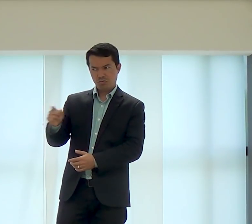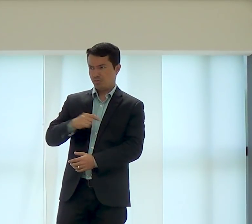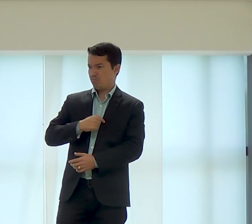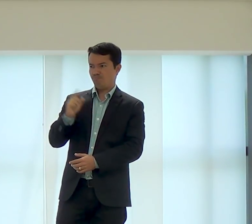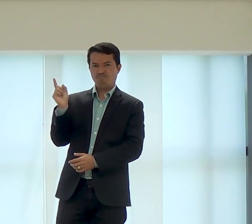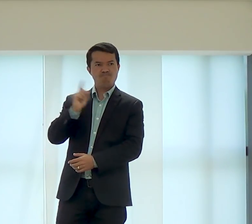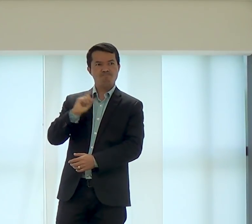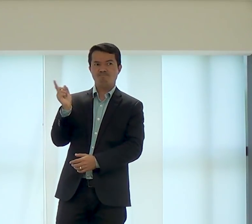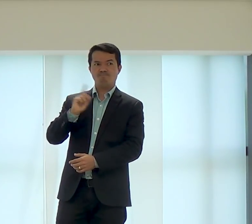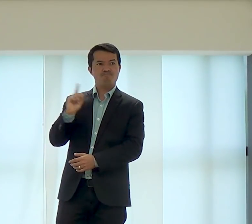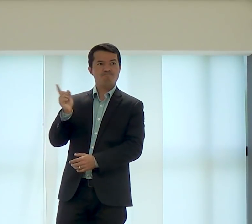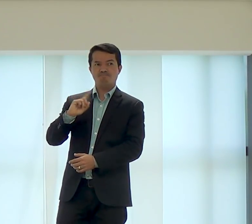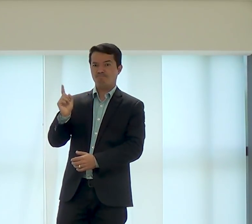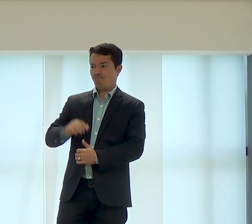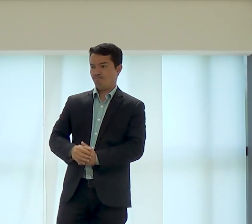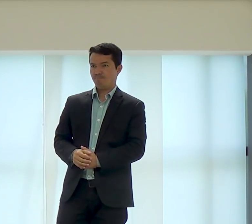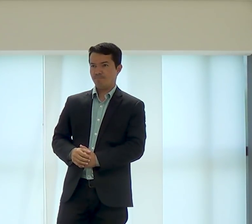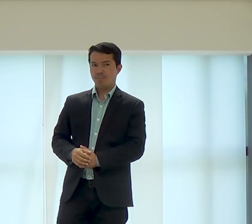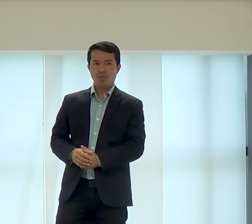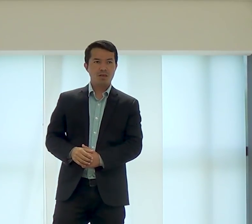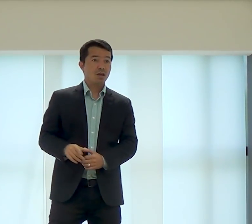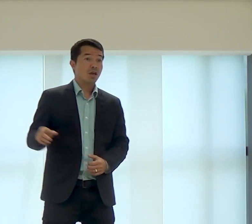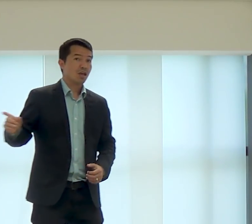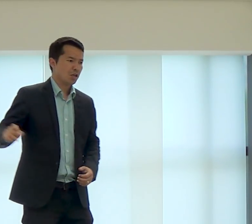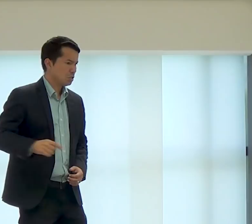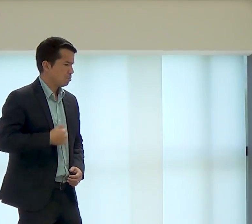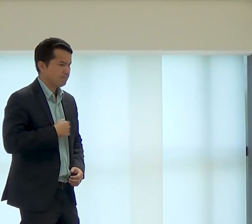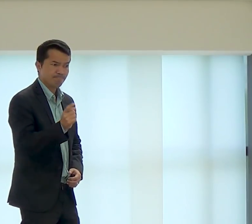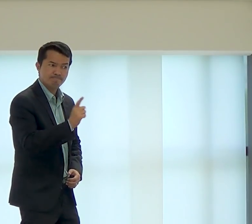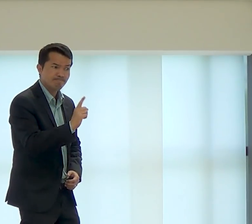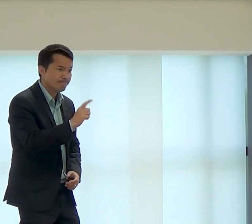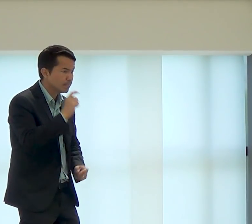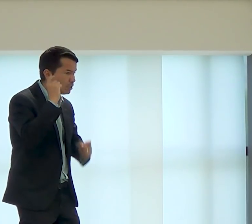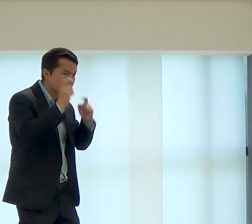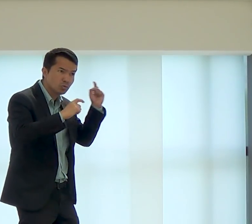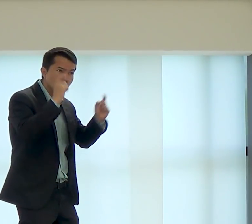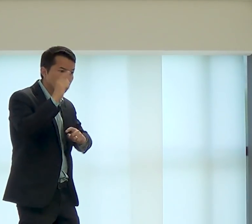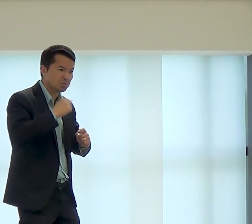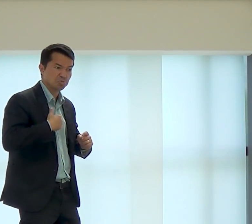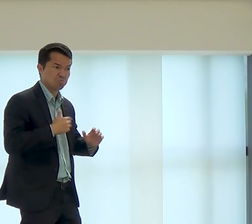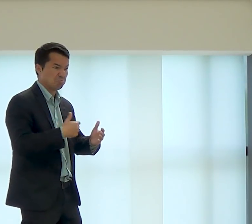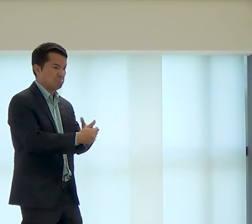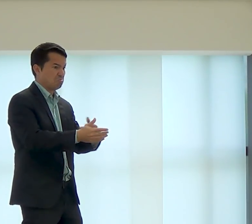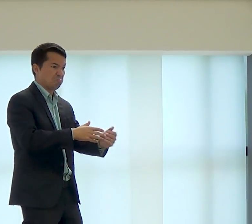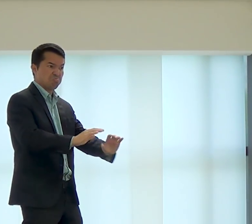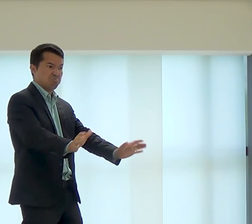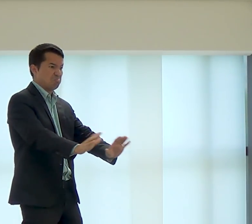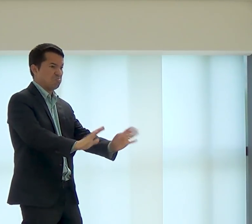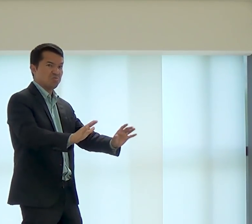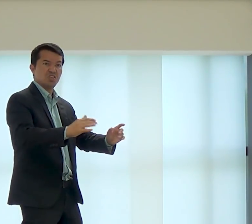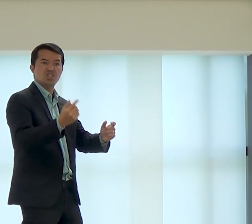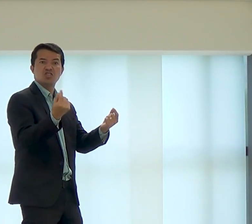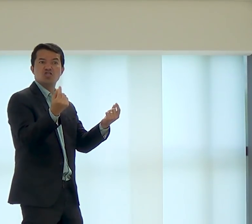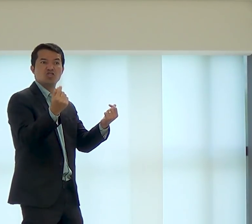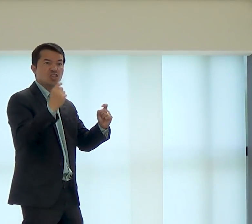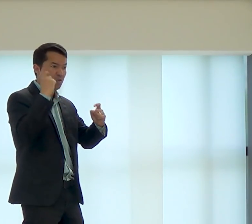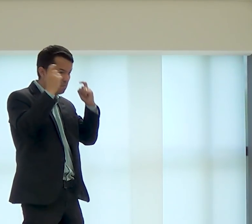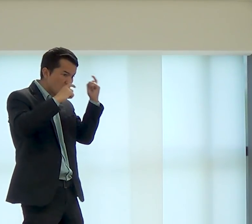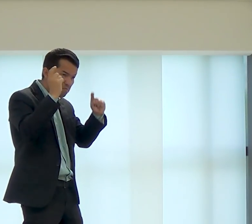dinheiro para te pagar, para você ser pastor aqui, não, não se preocupe com isso, eu não estou preocupada com